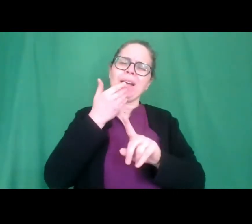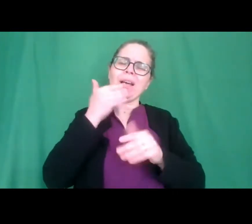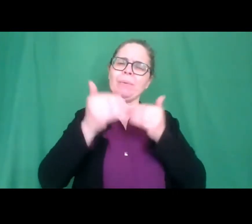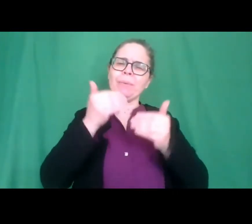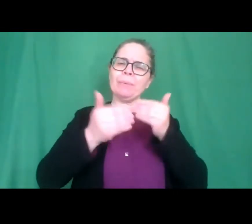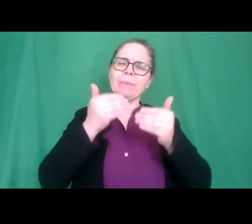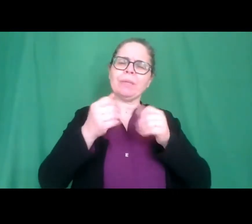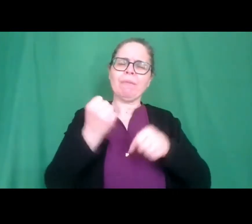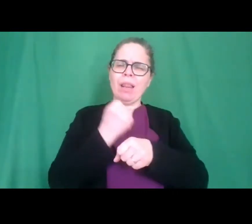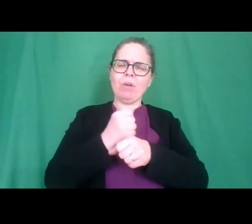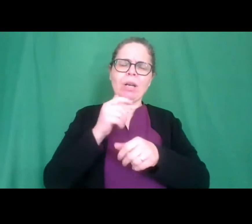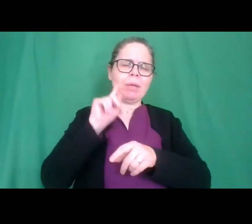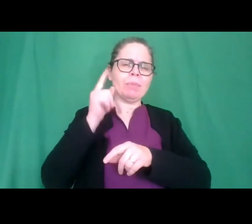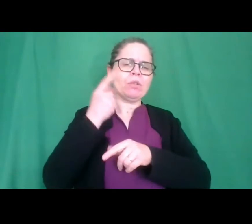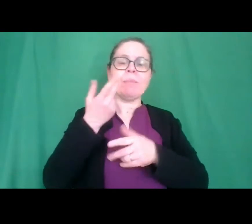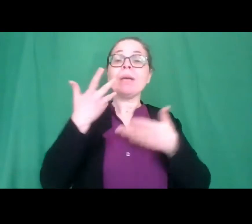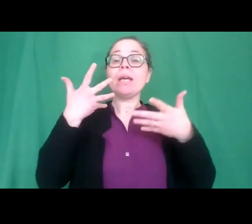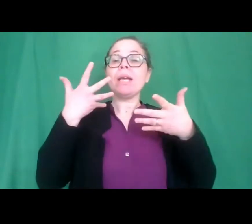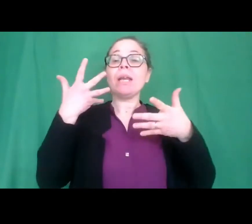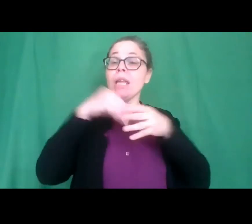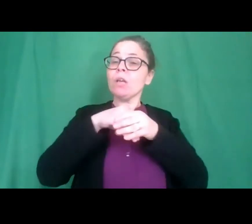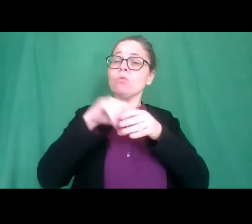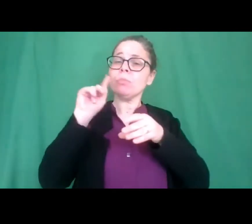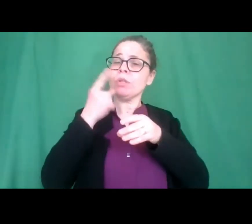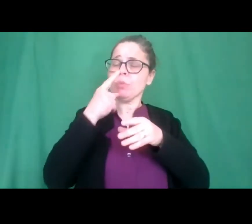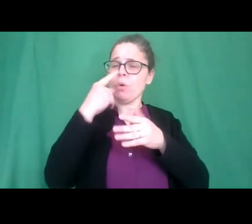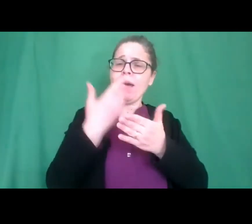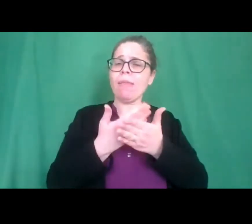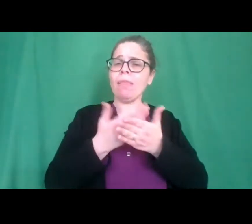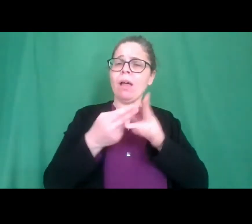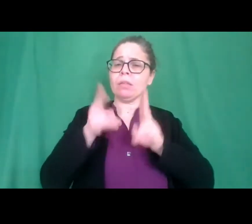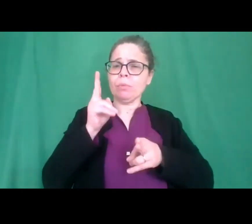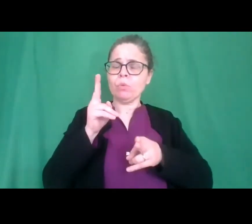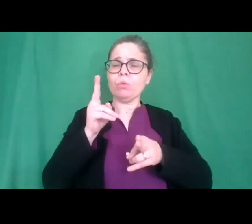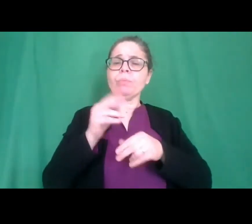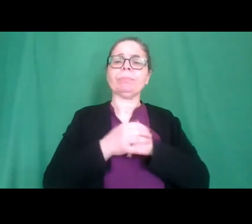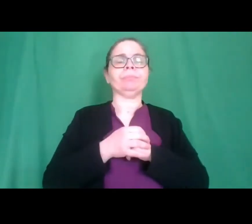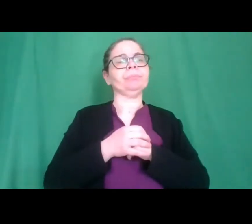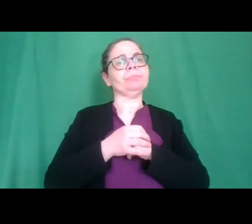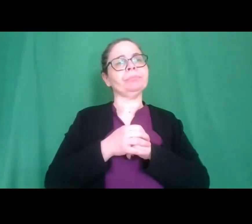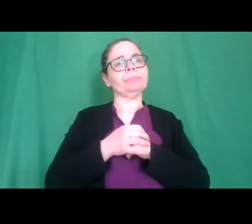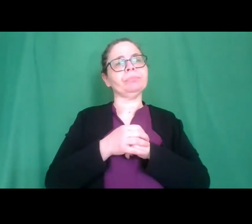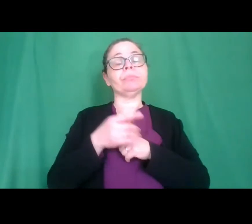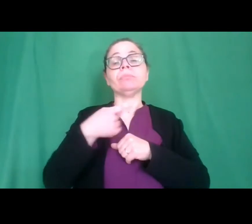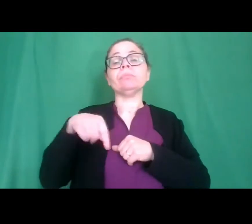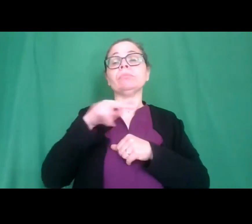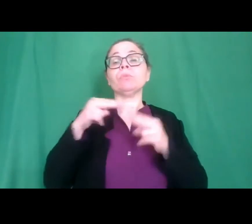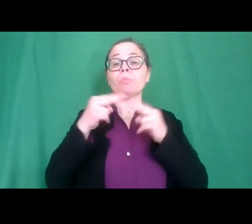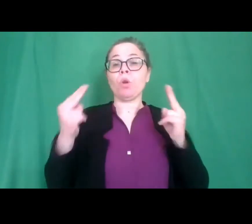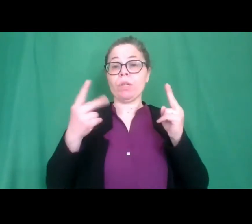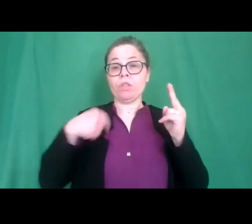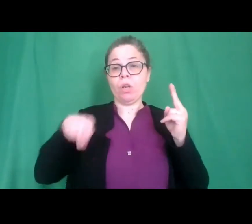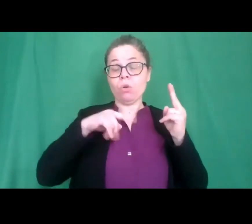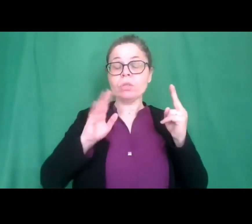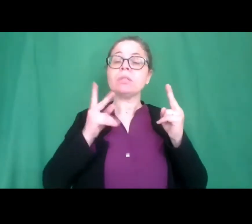per rendere i principi inclusivi sempre più adeguati. Come provincia siamo sempre stati molto